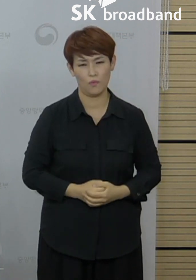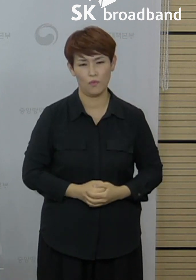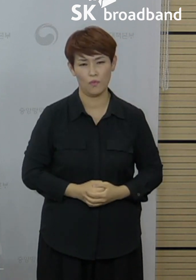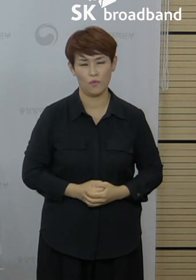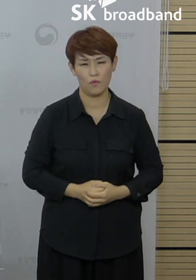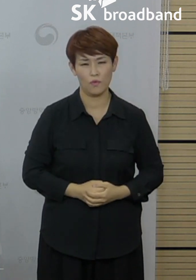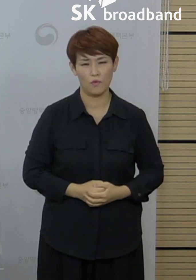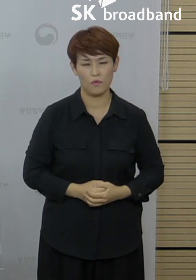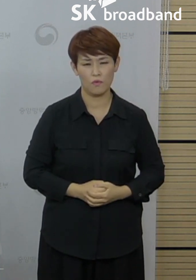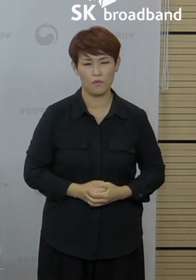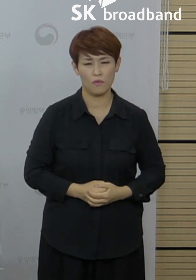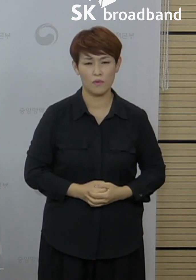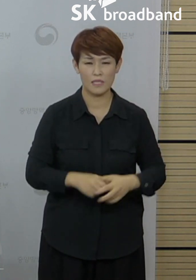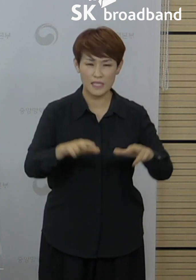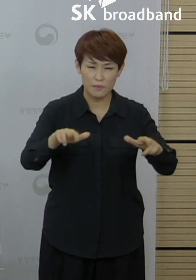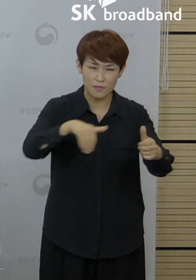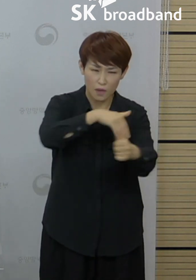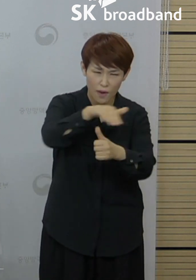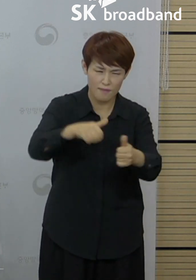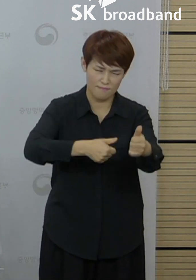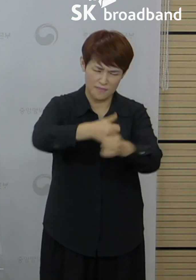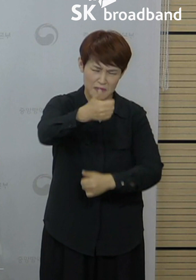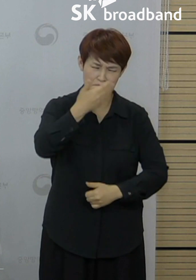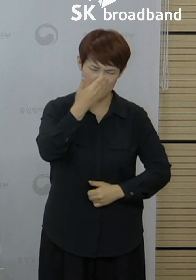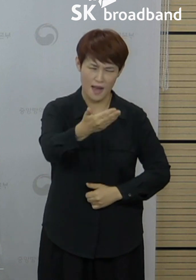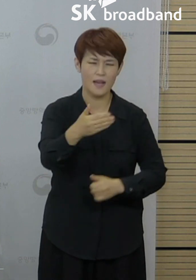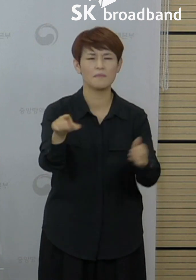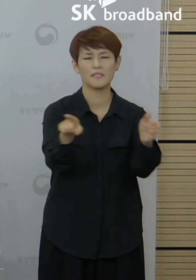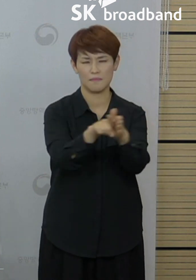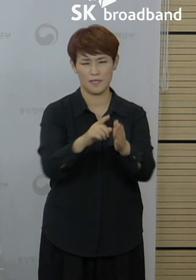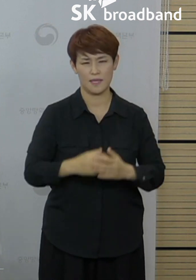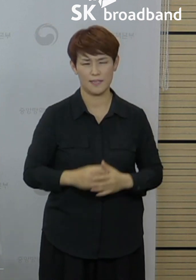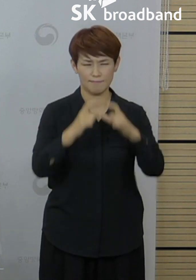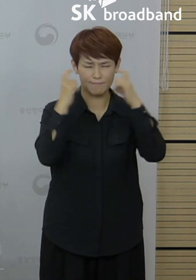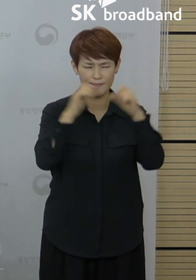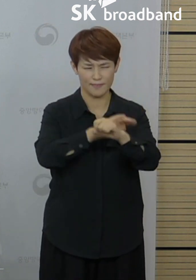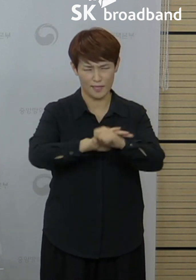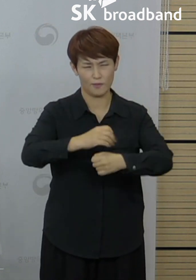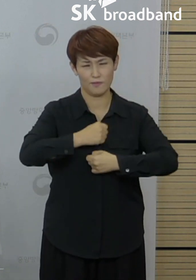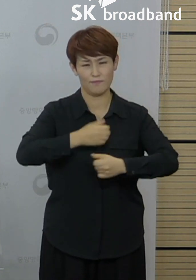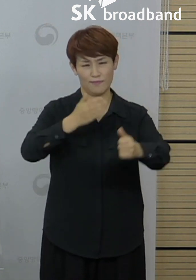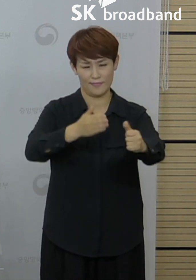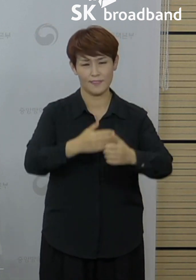번의 연대로 지금의 위기도 극복할 것으로 믿고 있습니다.